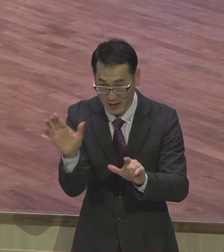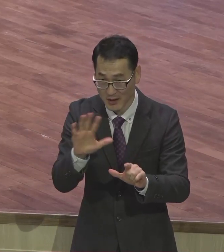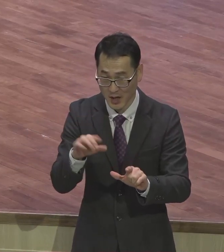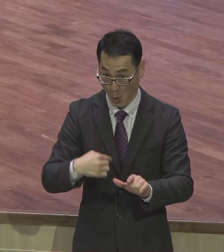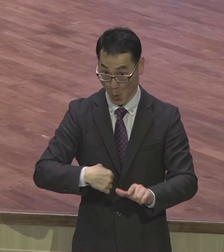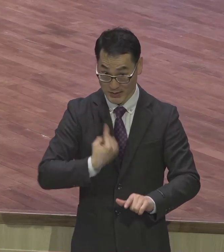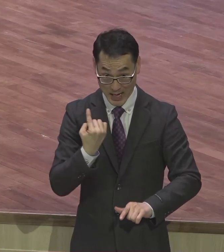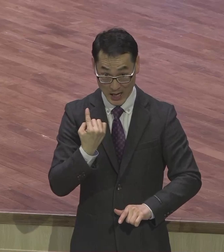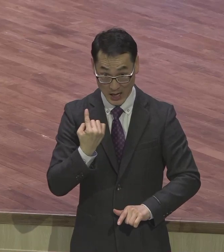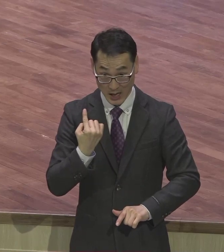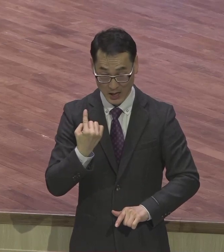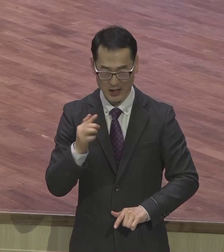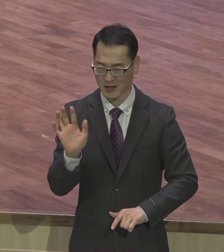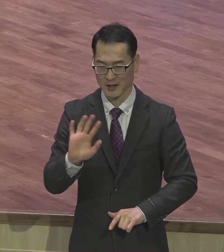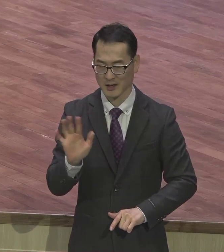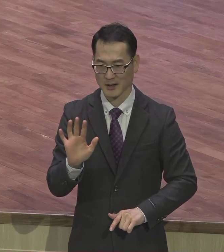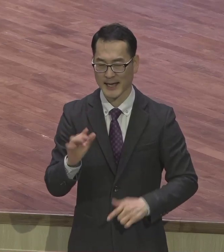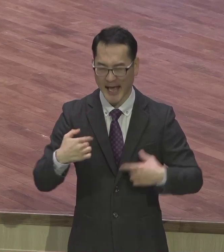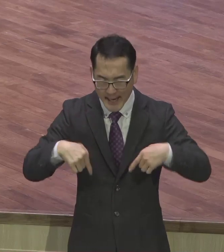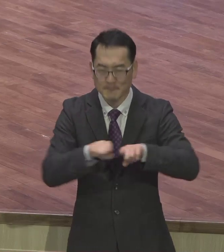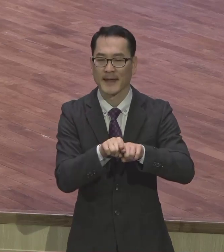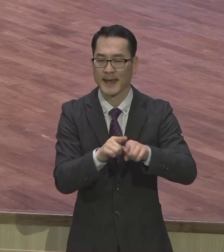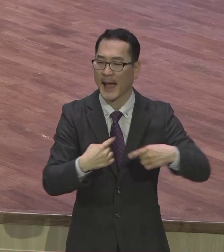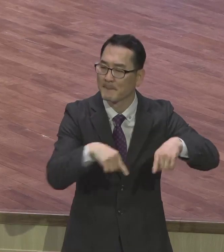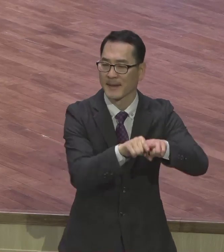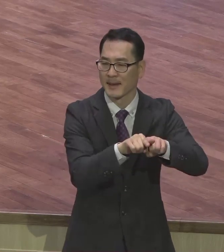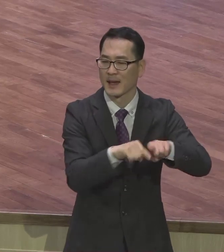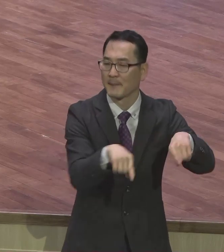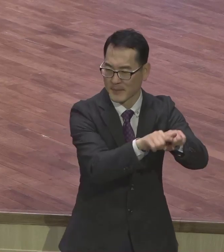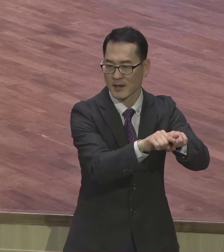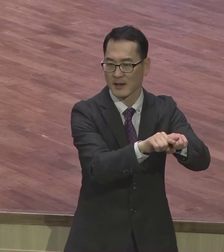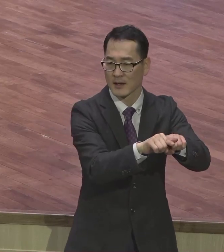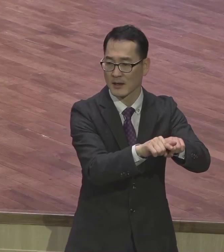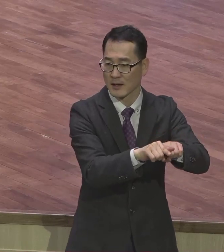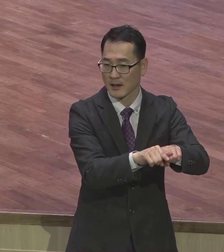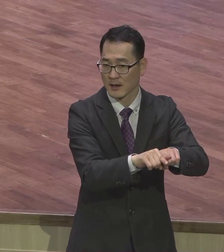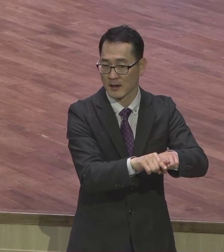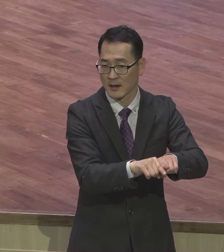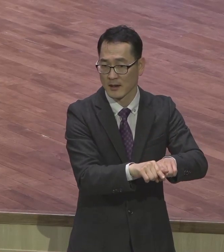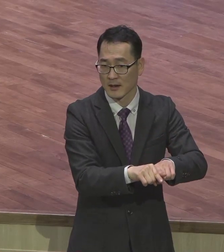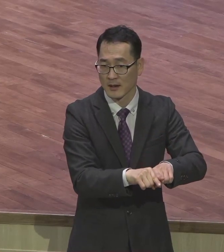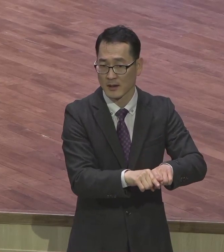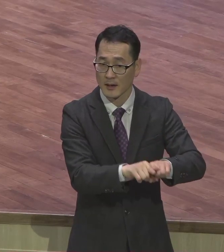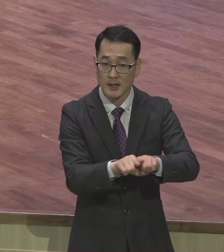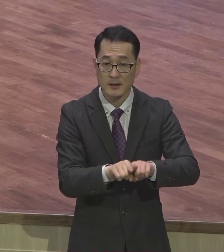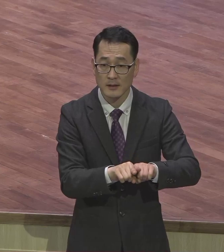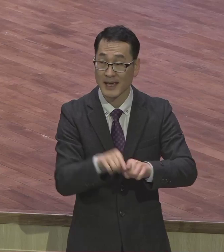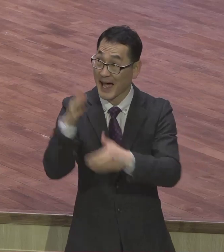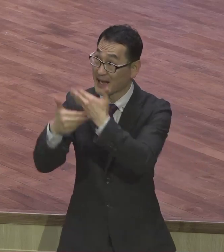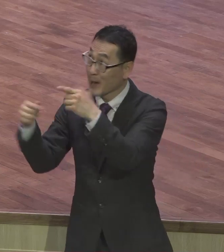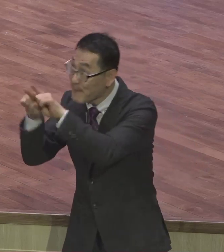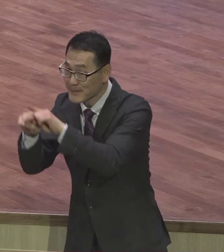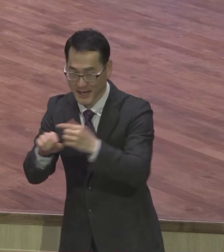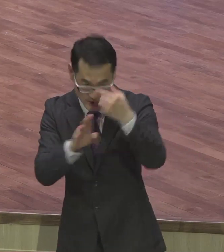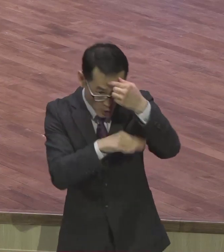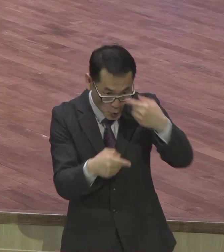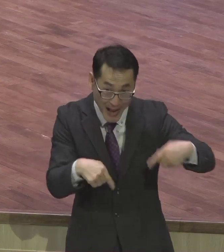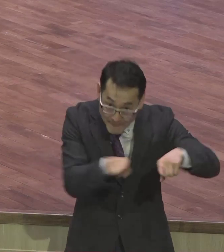아니에요. 언제나 함께의 비밀을 체험해라. 함께 with principle 하나님과 함께 성도와 함께하는 신앙생활이에요.